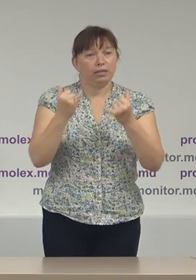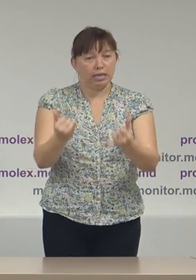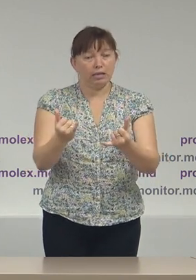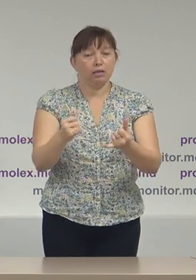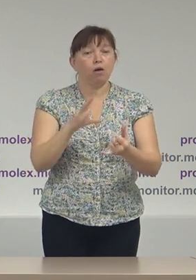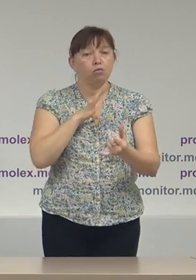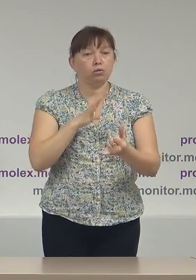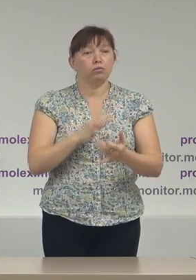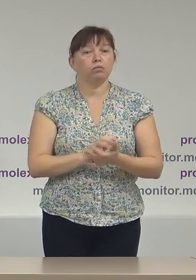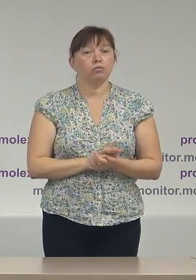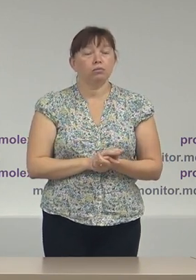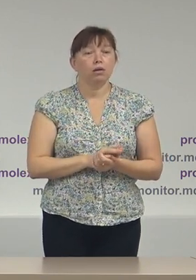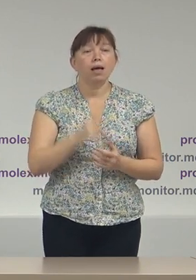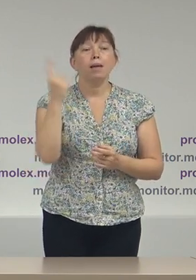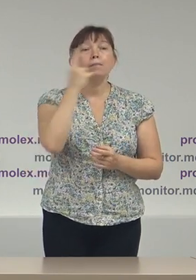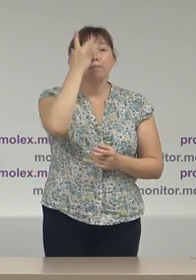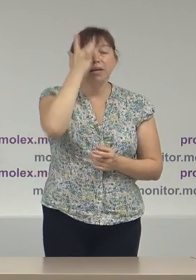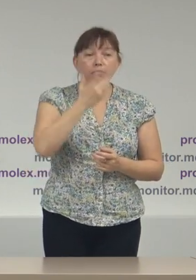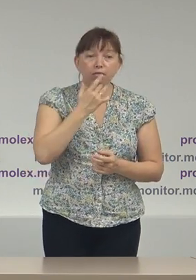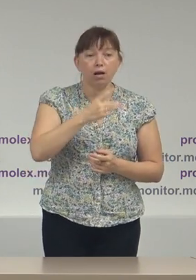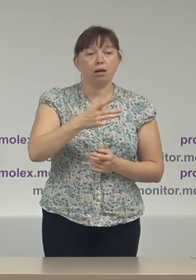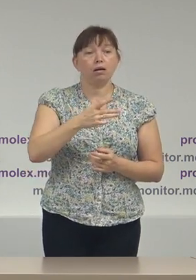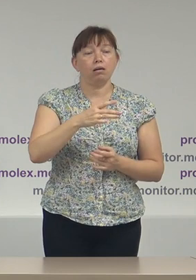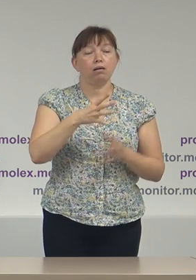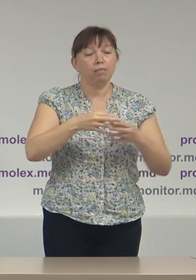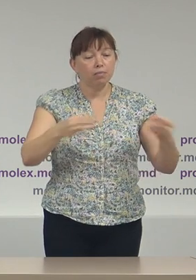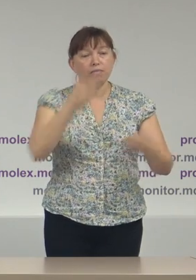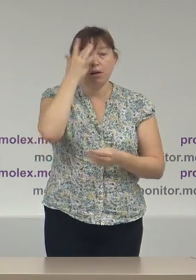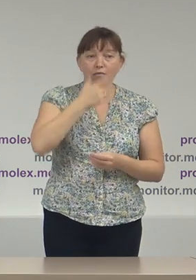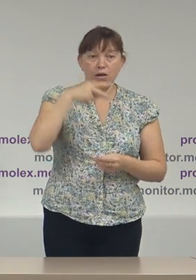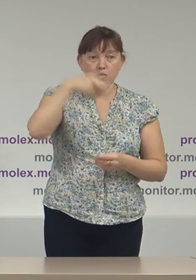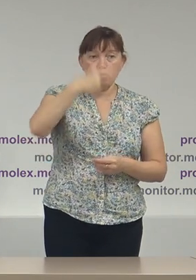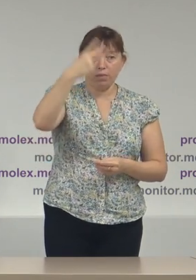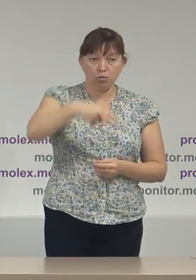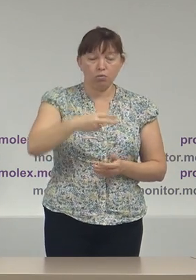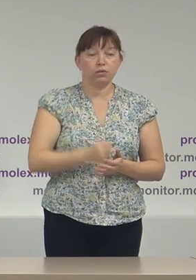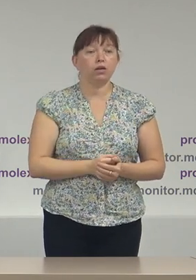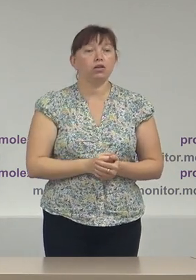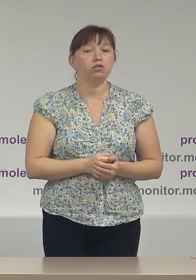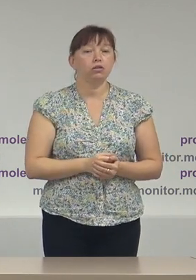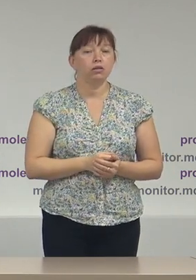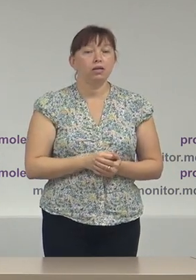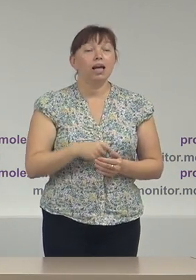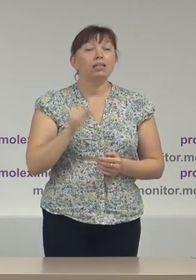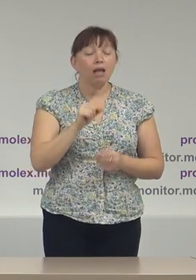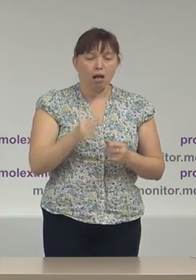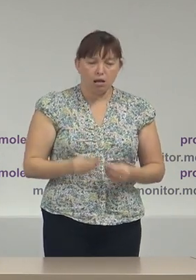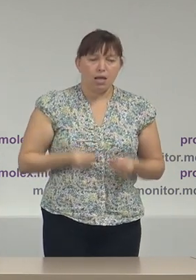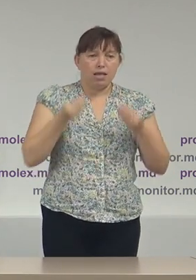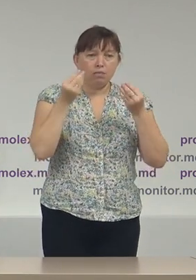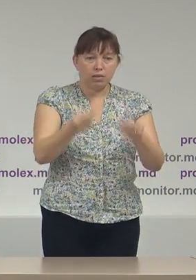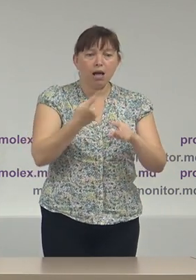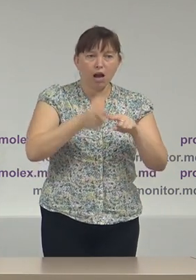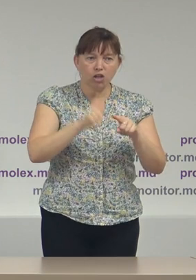oferite în primăvara vara anului 2020, dar în mânarea solemnă a